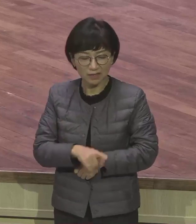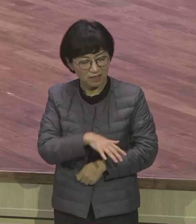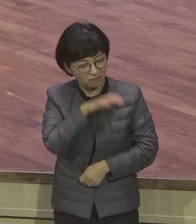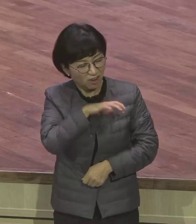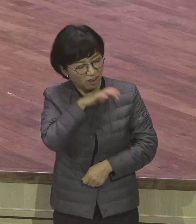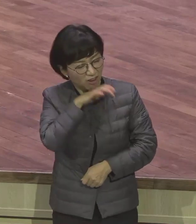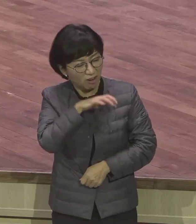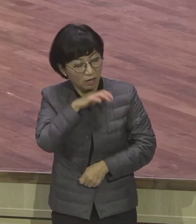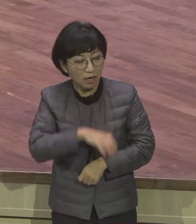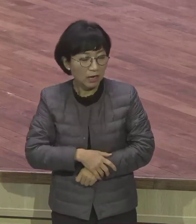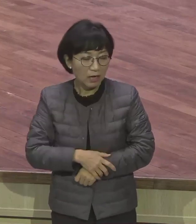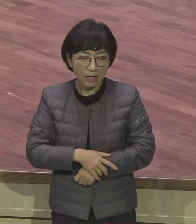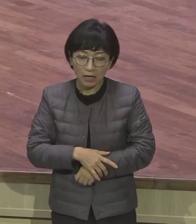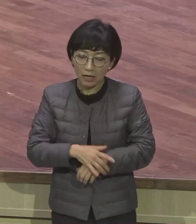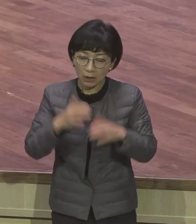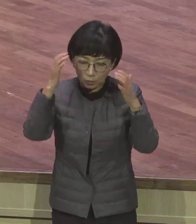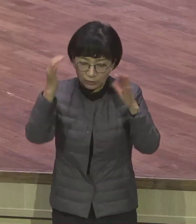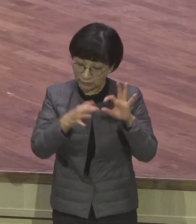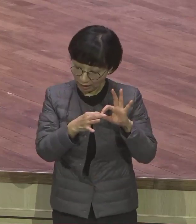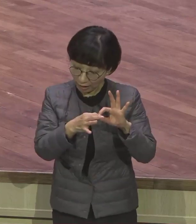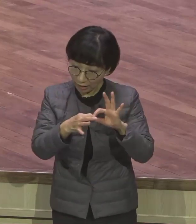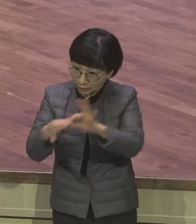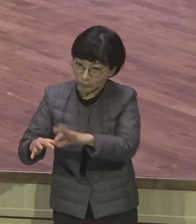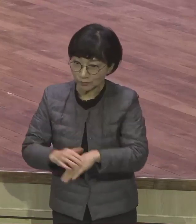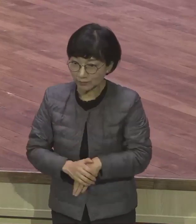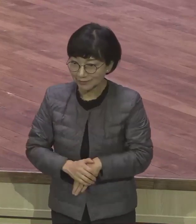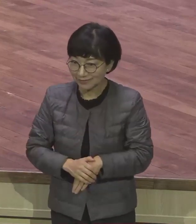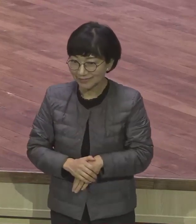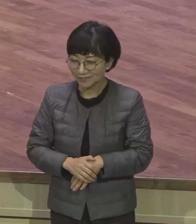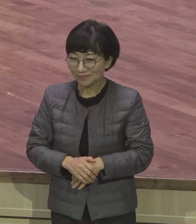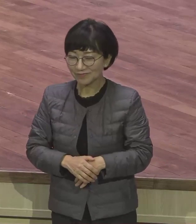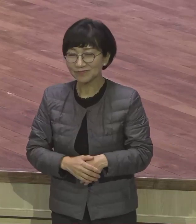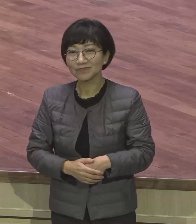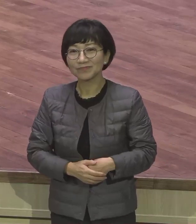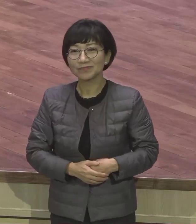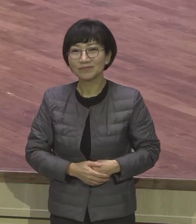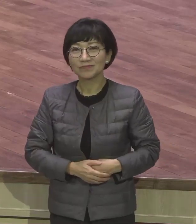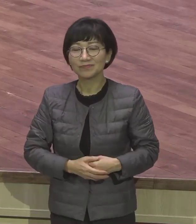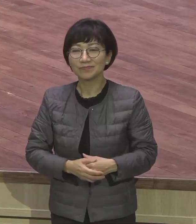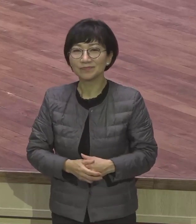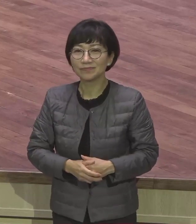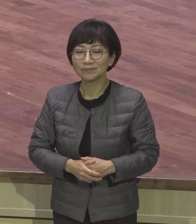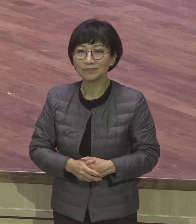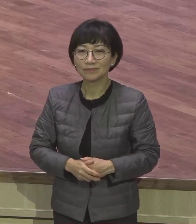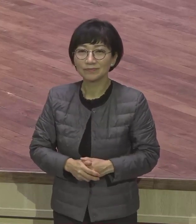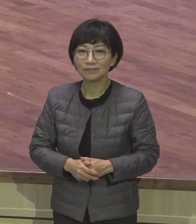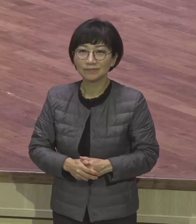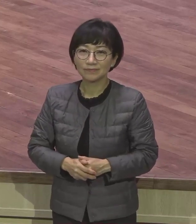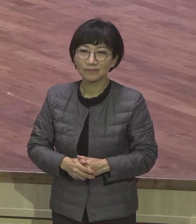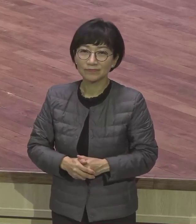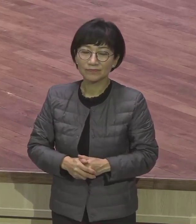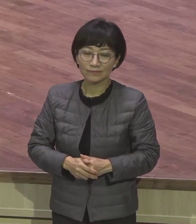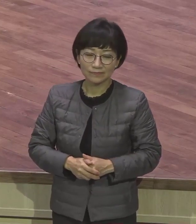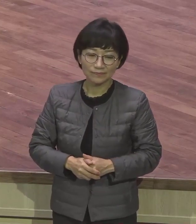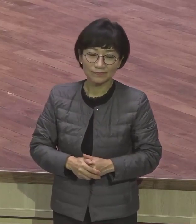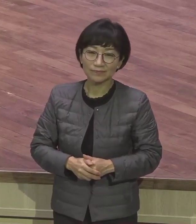그래서요 체질 체질 무슨 체질 어떻게 바꾸시려고 내 삶을